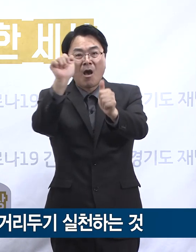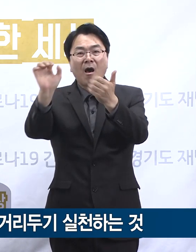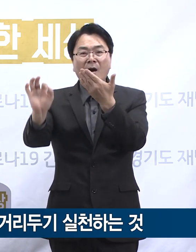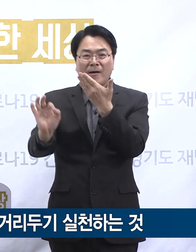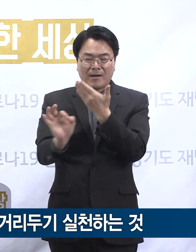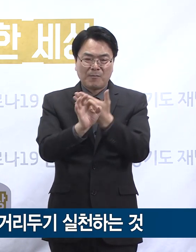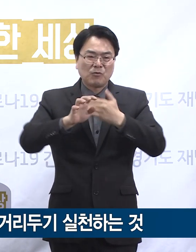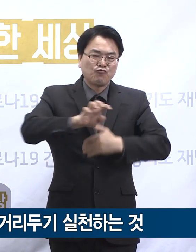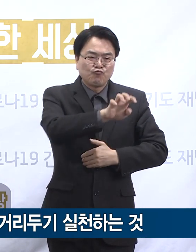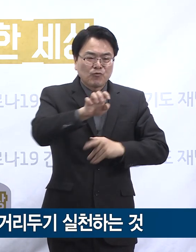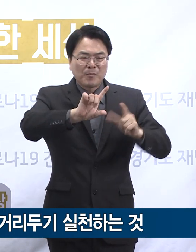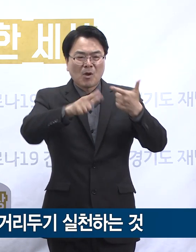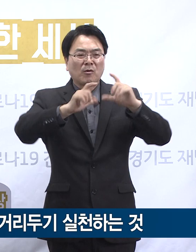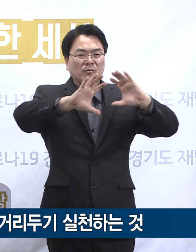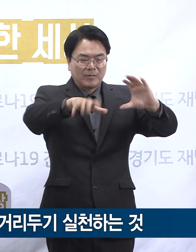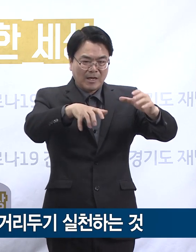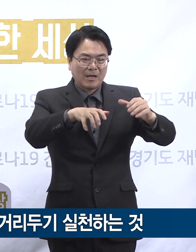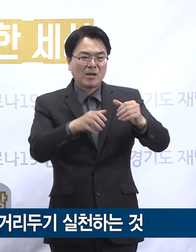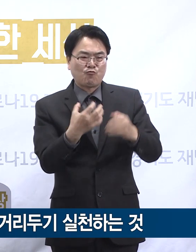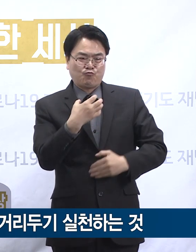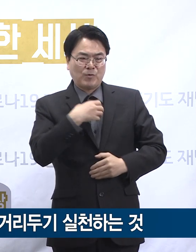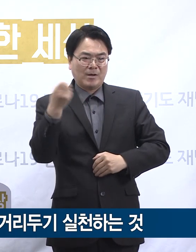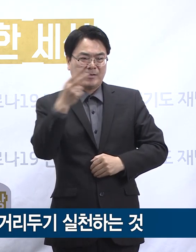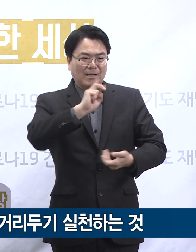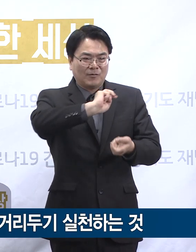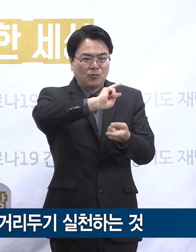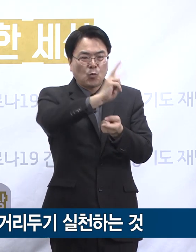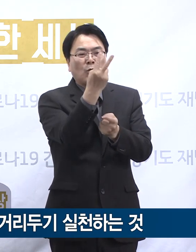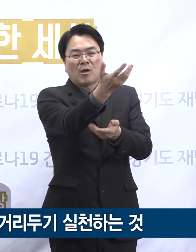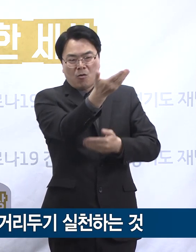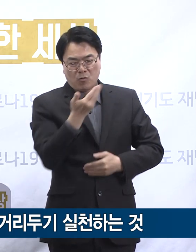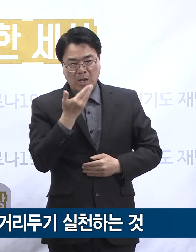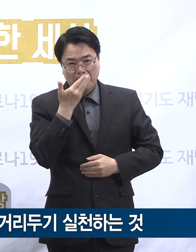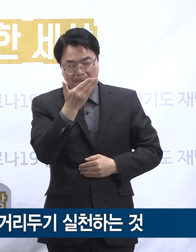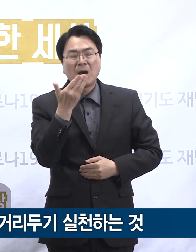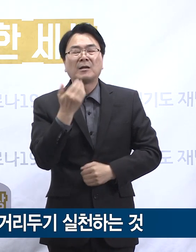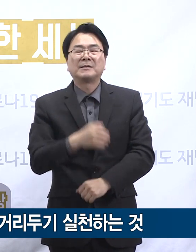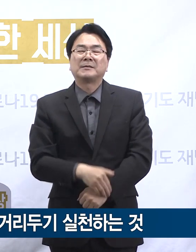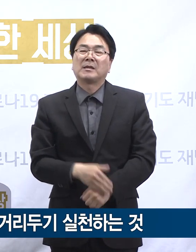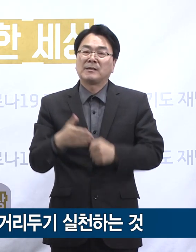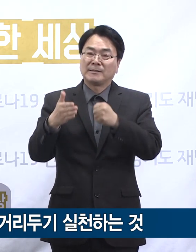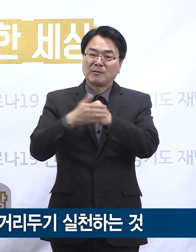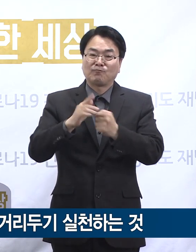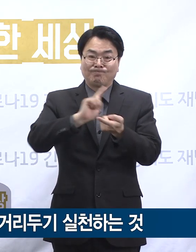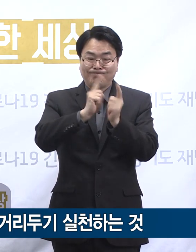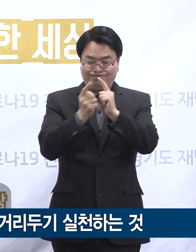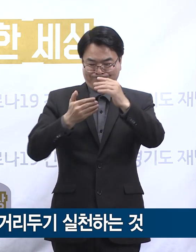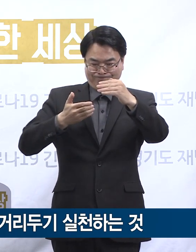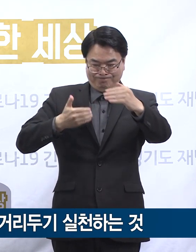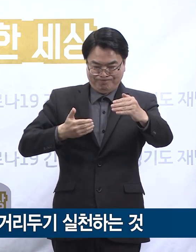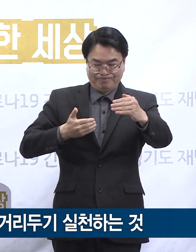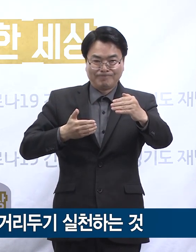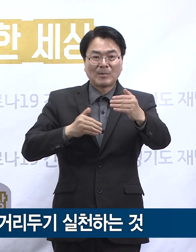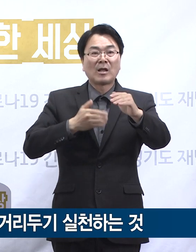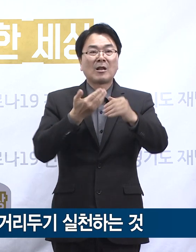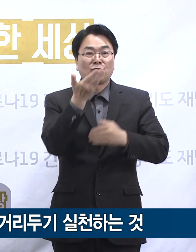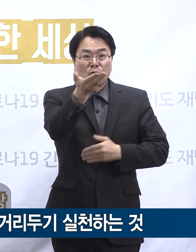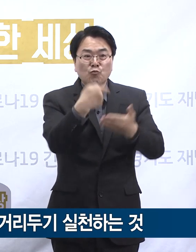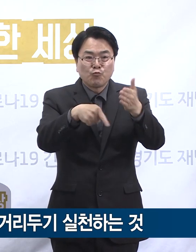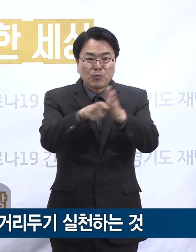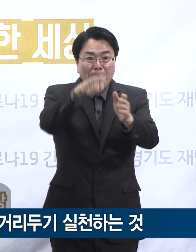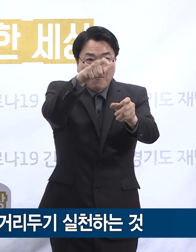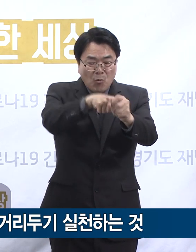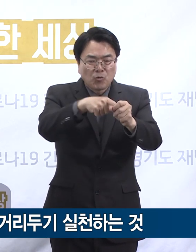여러 나라가 겪고 있는 위기가 우리에게 다시 닥쳐올 수 있습니다. 물리적 거리 두기는 남을 위한 배려일 뿐 아니라